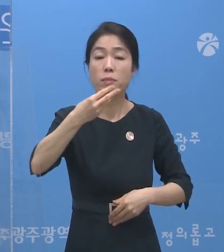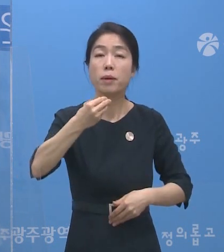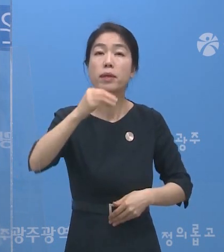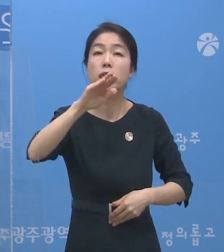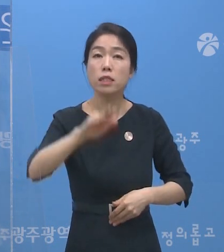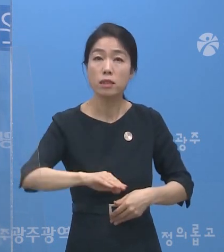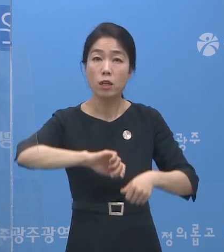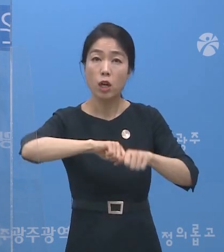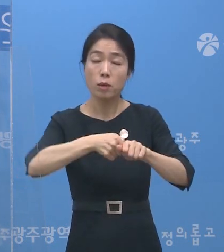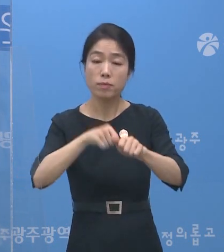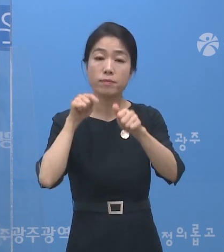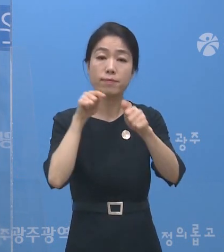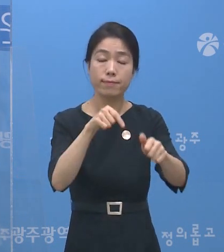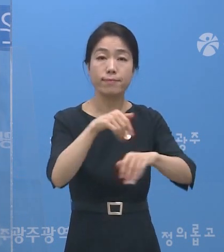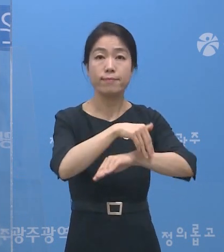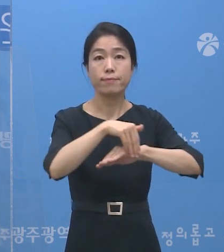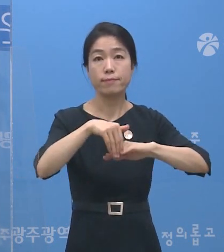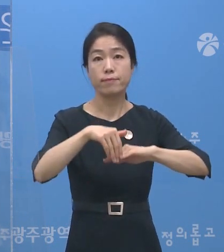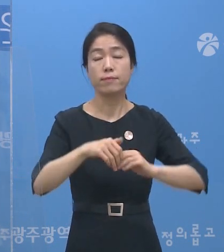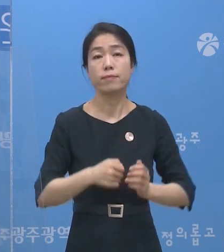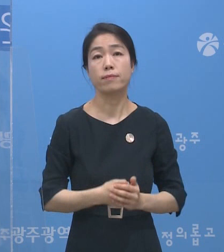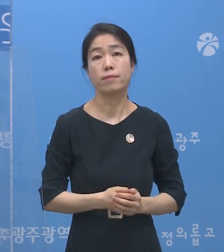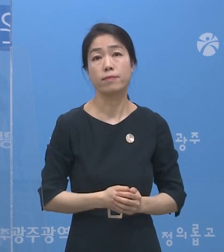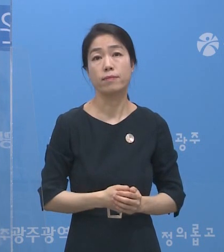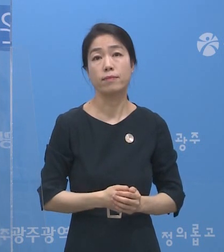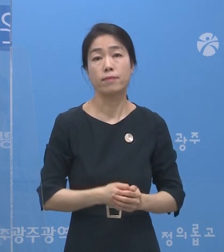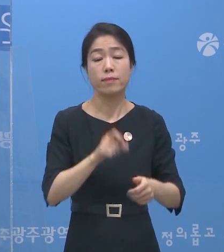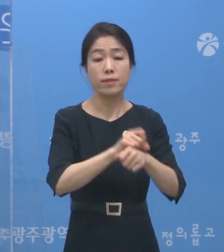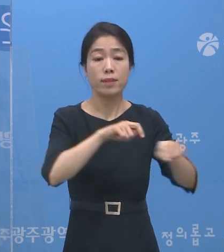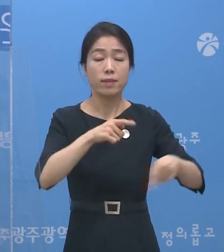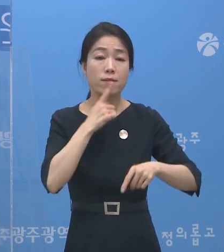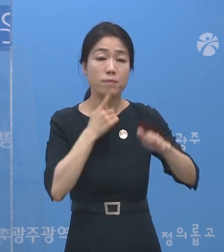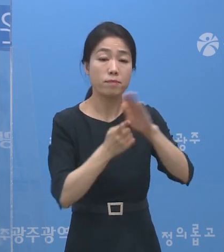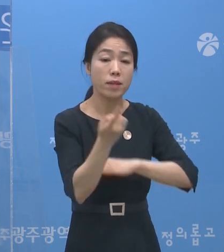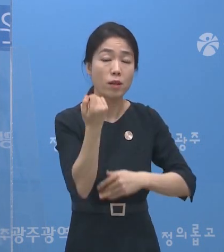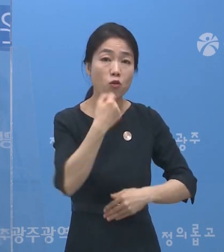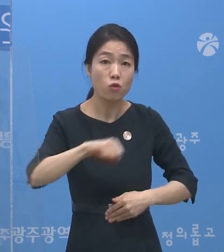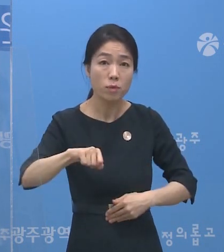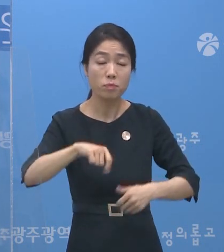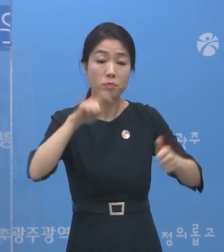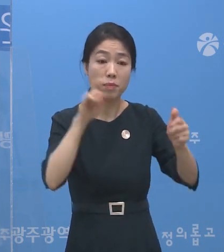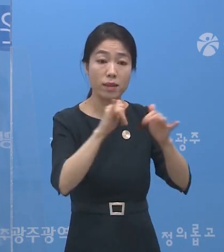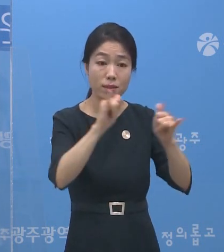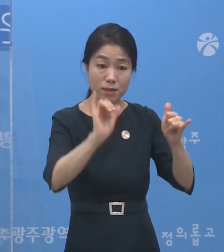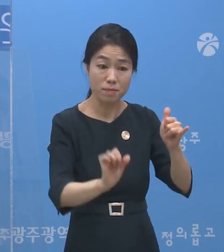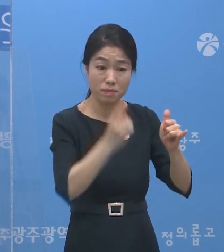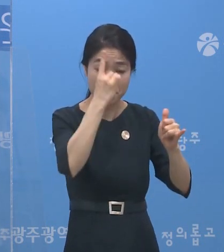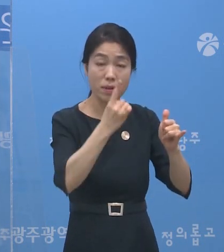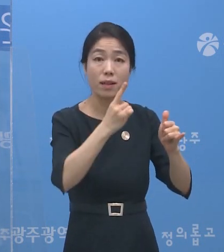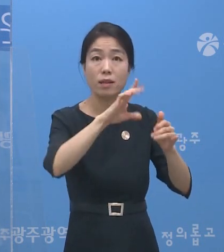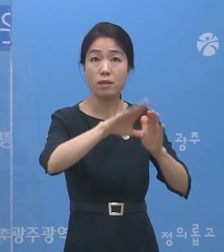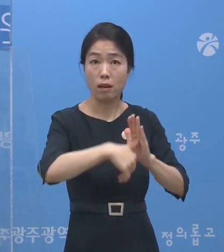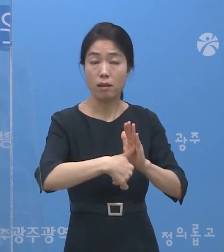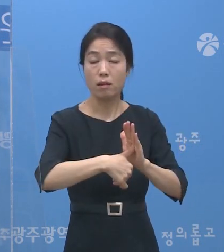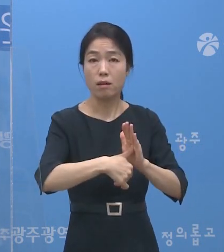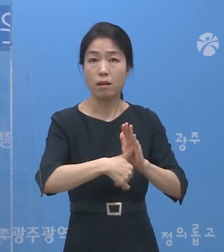이하의 과태료를 부과할 것입니다. 행정명령 위반으로 확진자가 발생할 경우에는